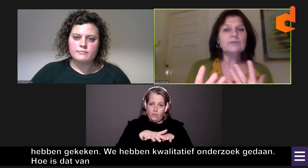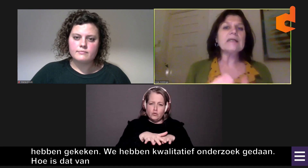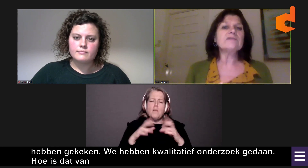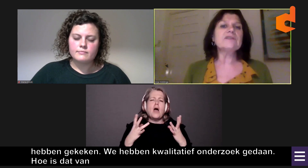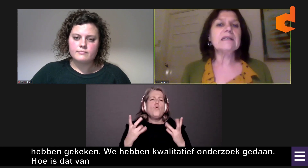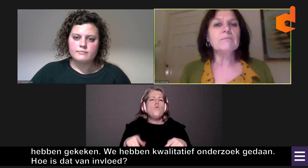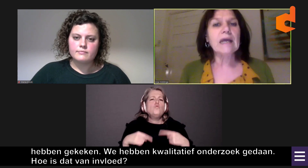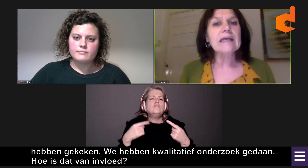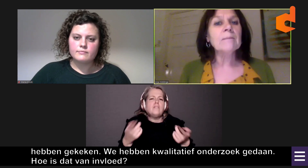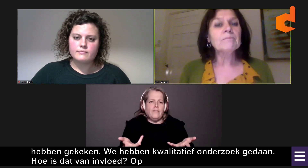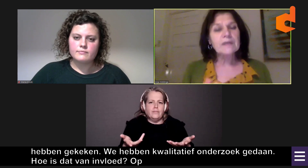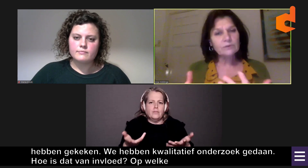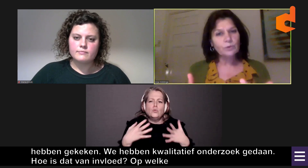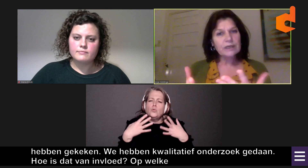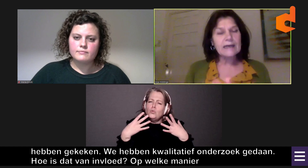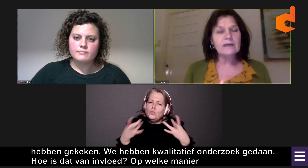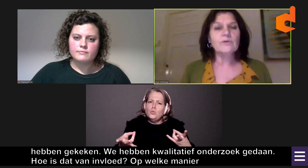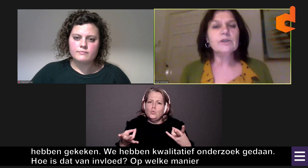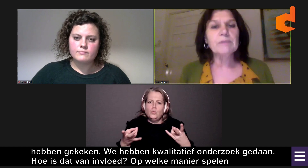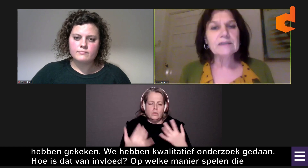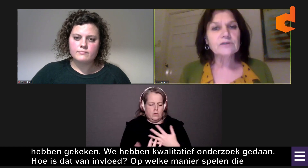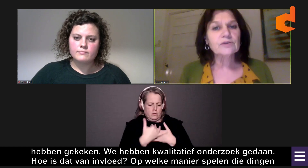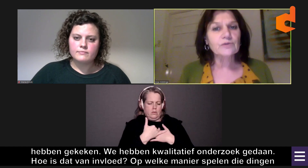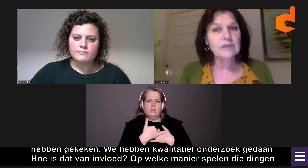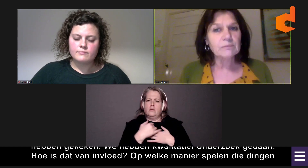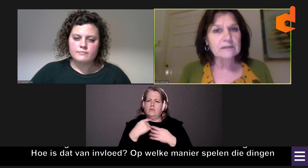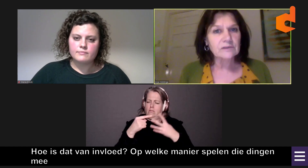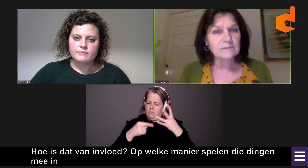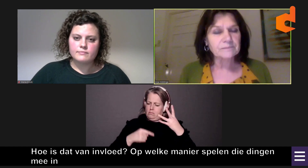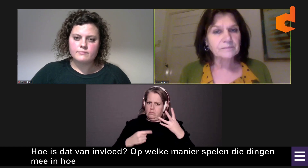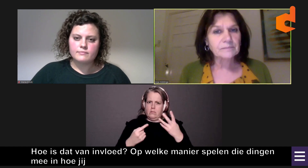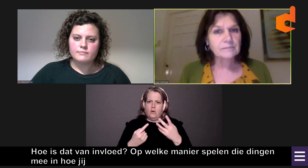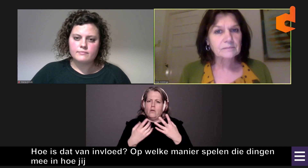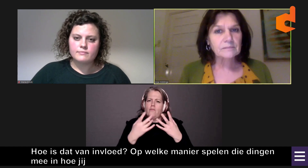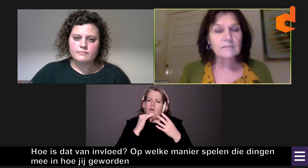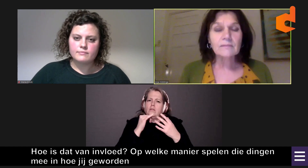spelen die dingen mee in hoe jij geworden bent tot wie je bent?